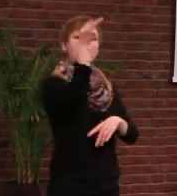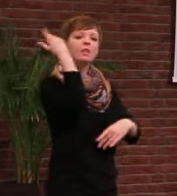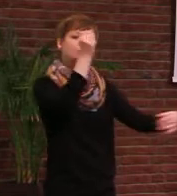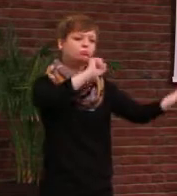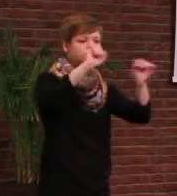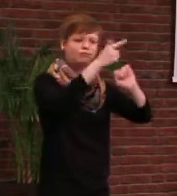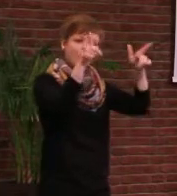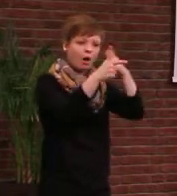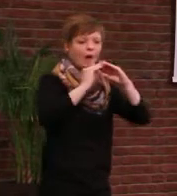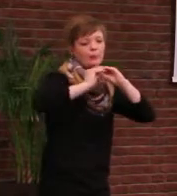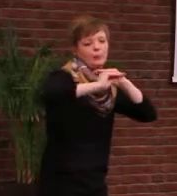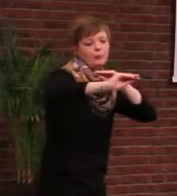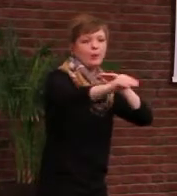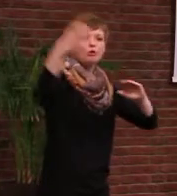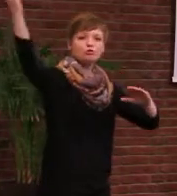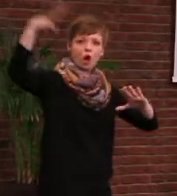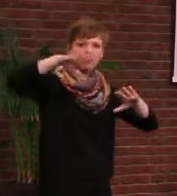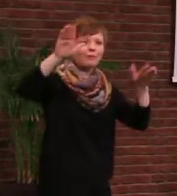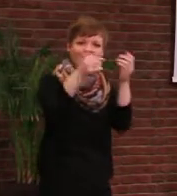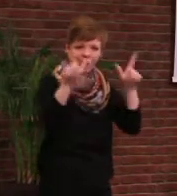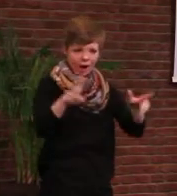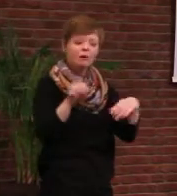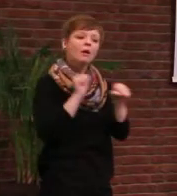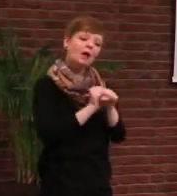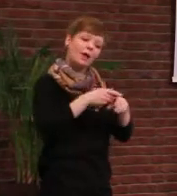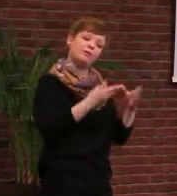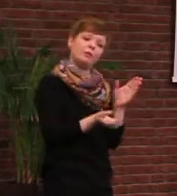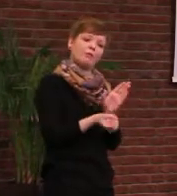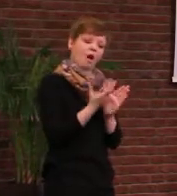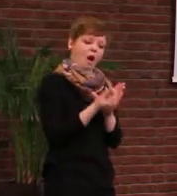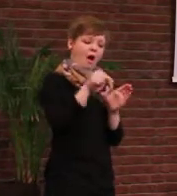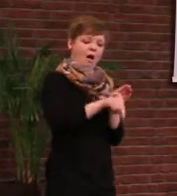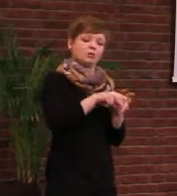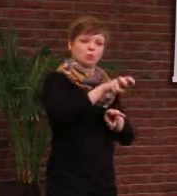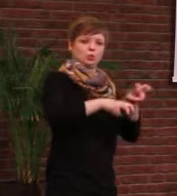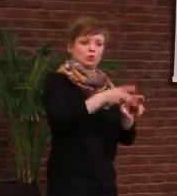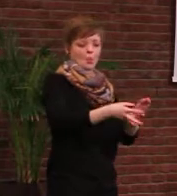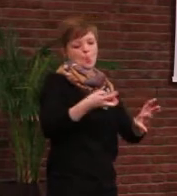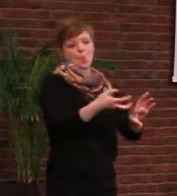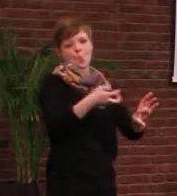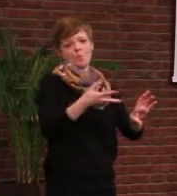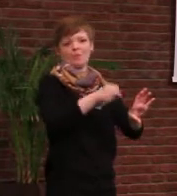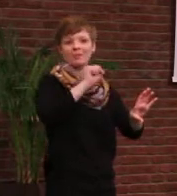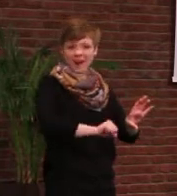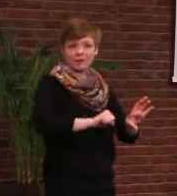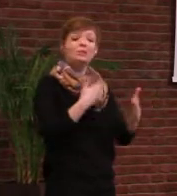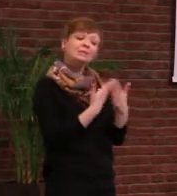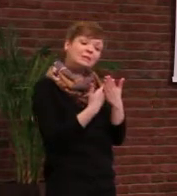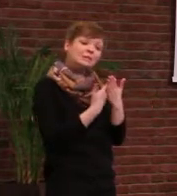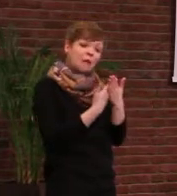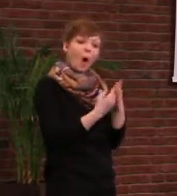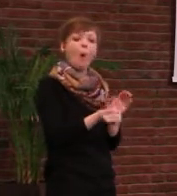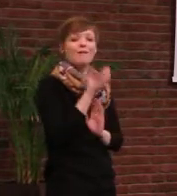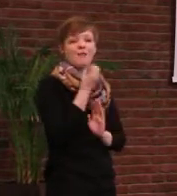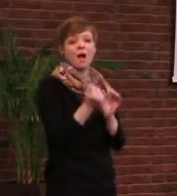Brandenburg problemlos zu überbrücken. Das erfordert natürlich auch, dass entsprechende Gaskraftwerke zur Verfügung stehen und auch die sind in Berlin